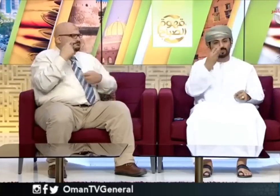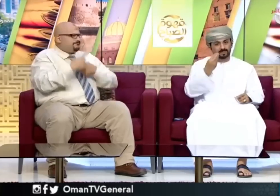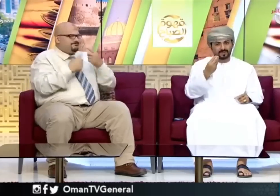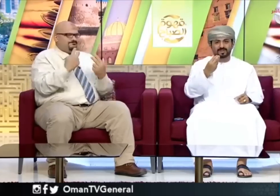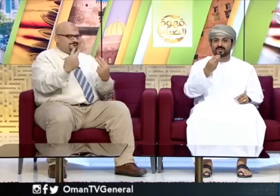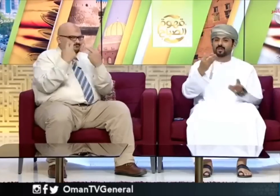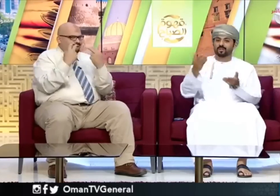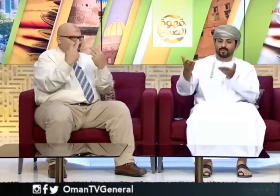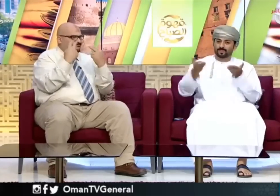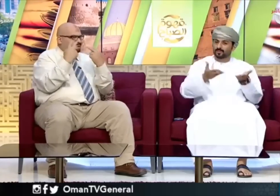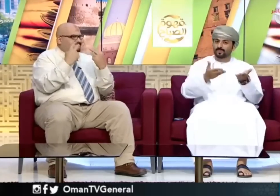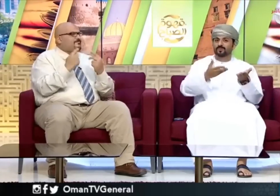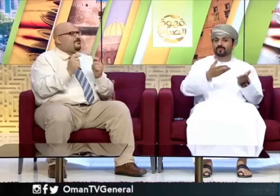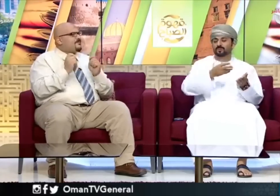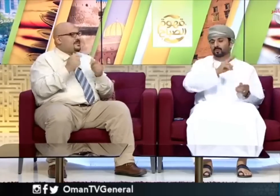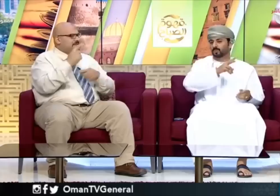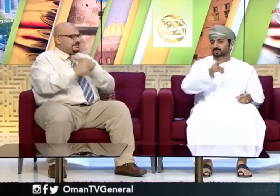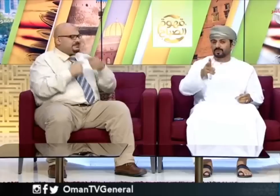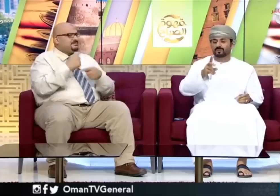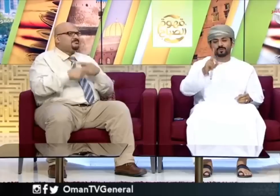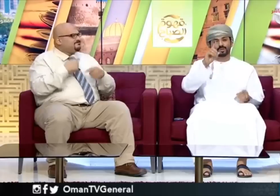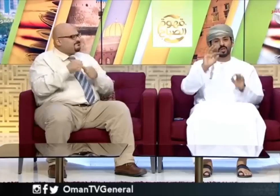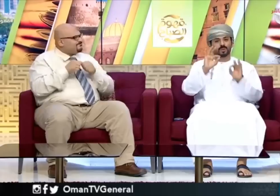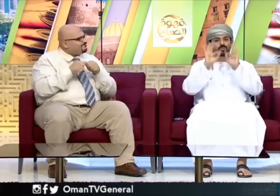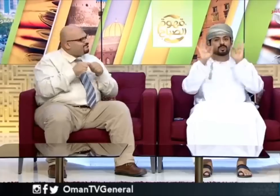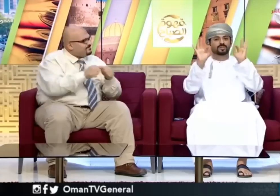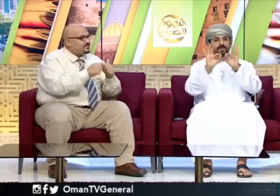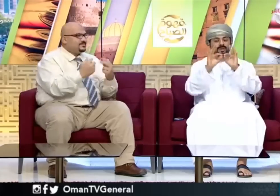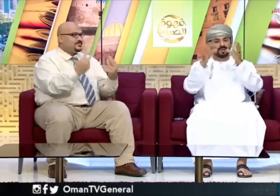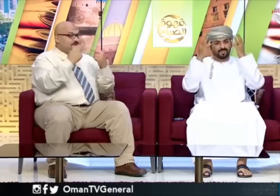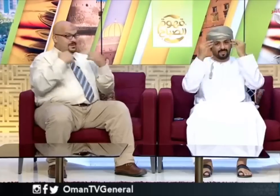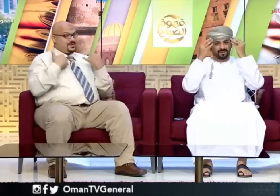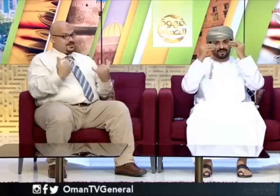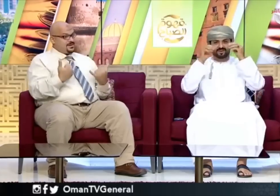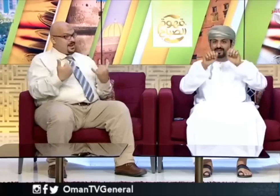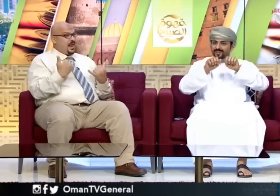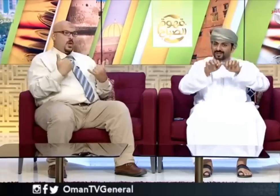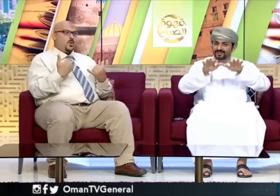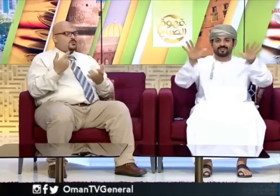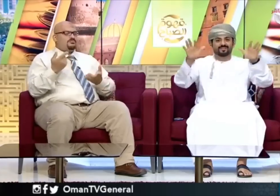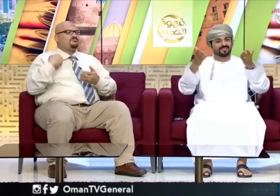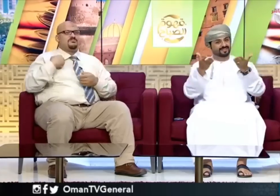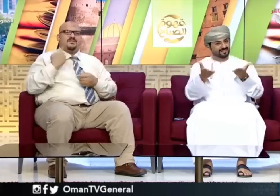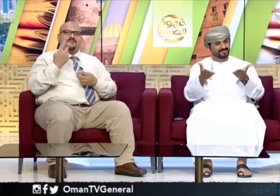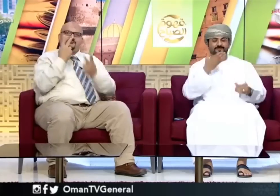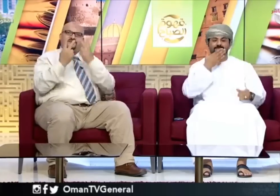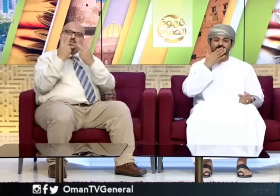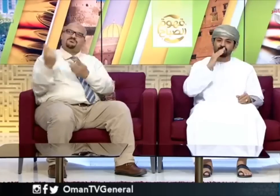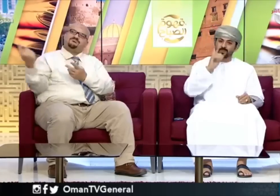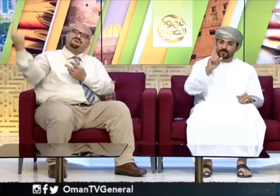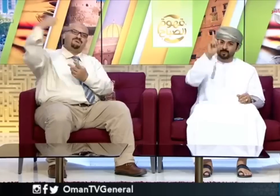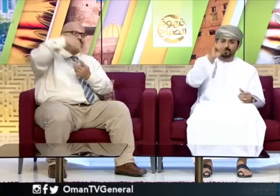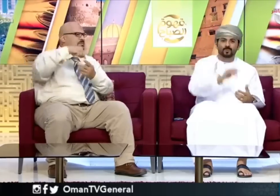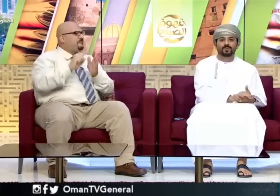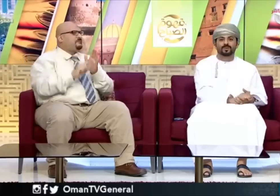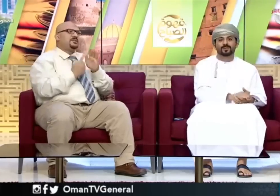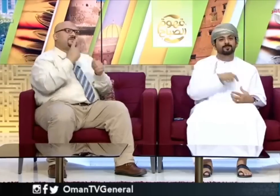دائم ونحن اليوم عندنا ضيوف مختلفين تماماً ونتعلم من خلال هذه الفقرة كثير من الثقافات